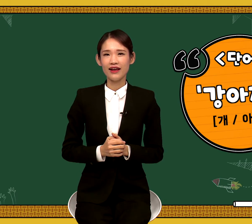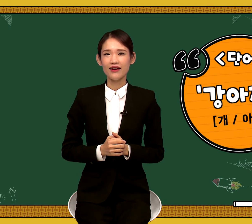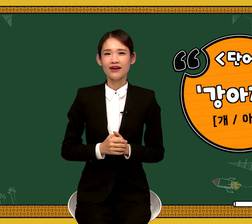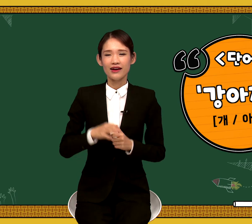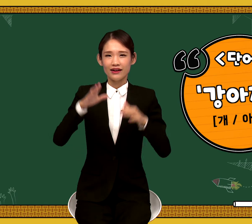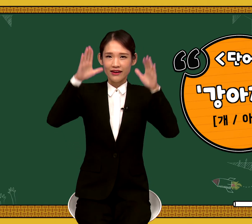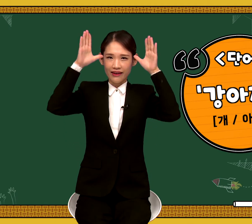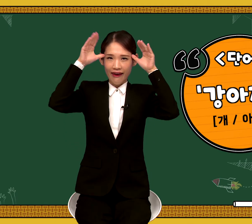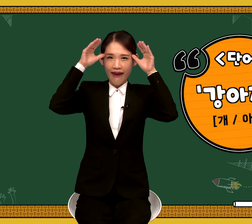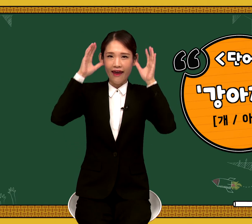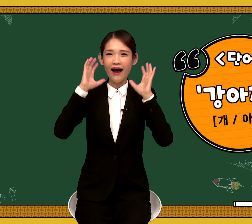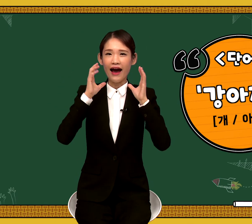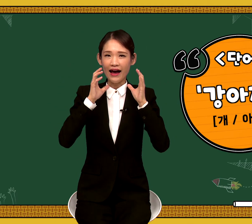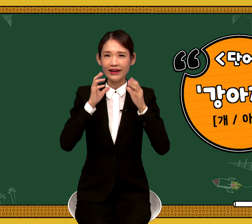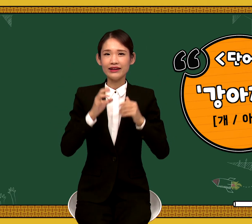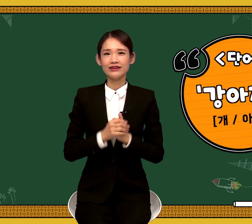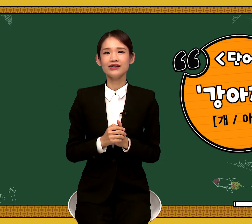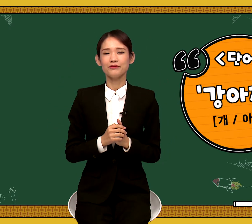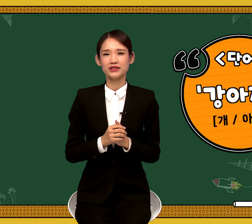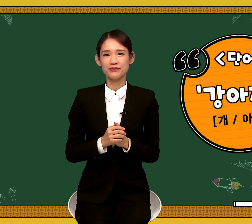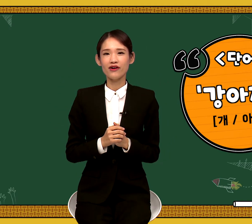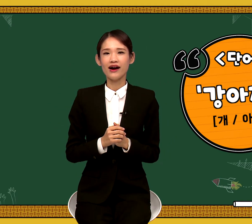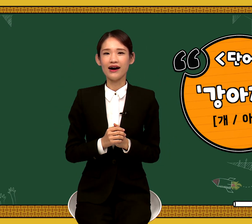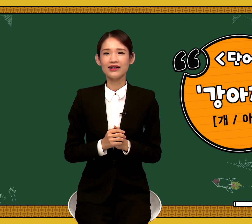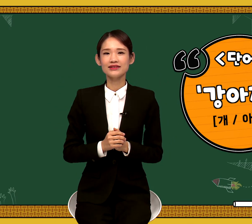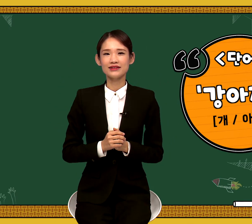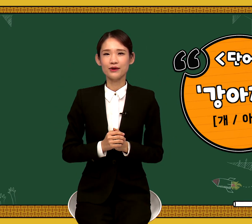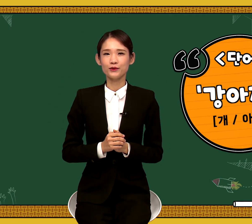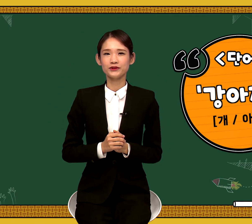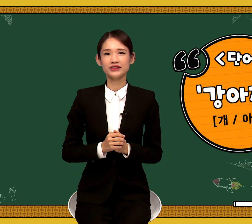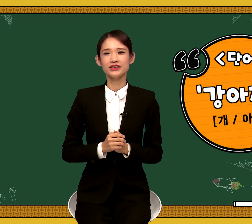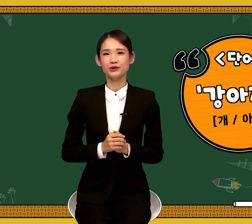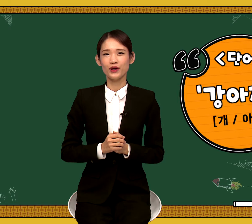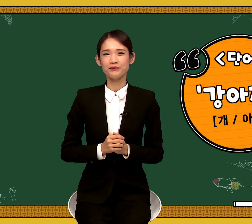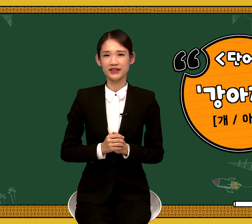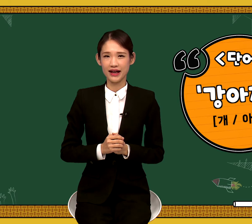개, 아이를 합치면 강아지라고 쓰이기도 합니다.